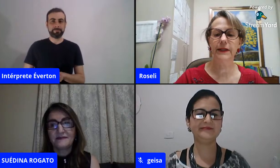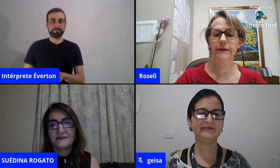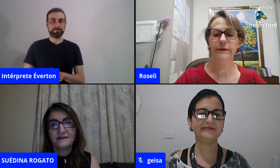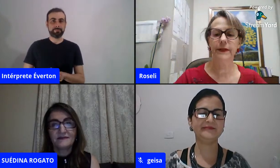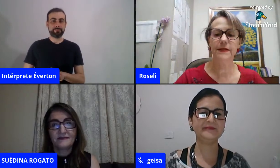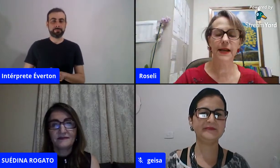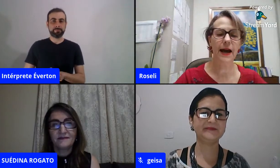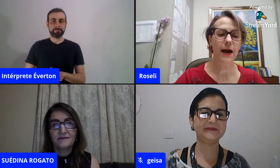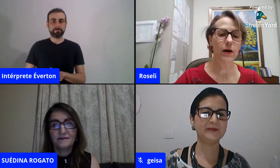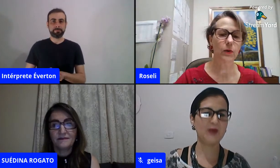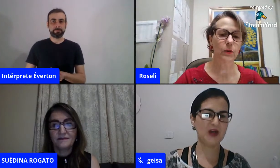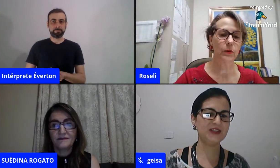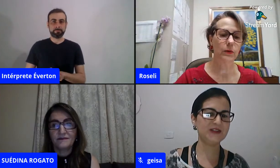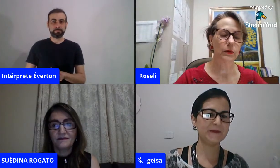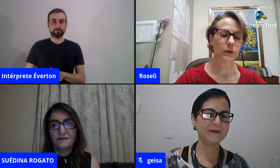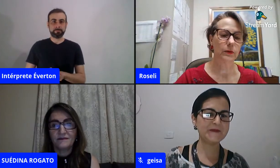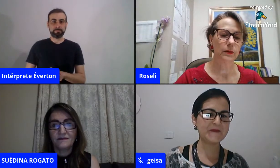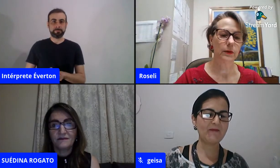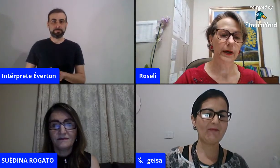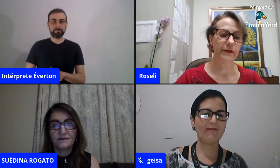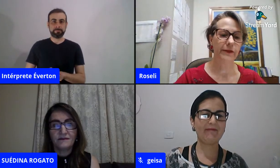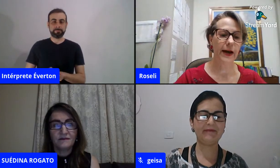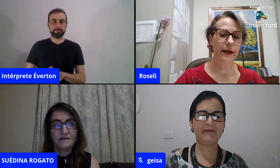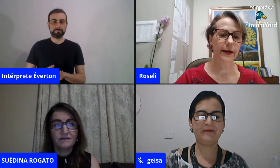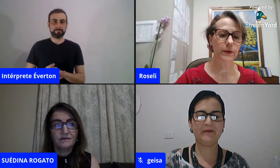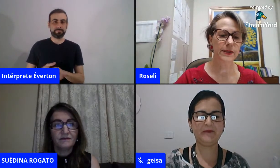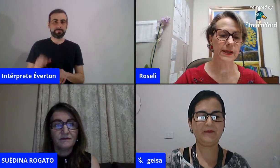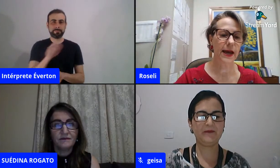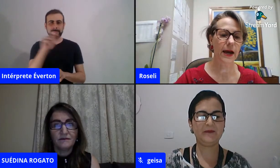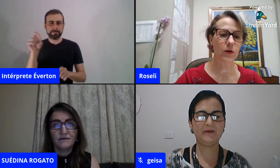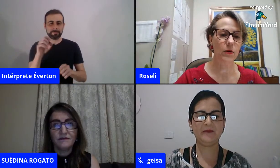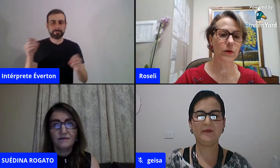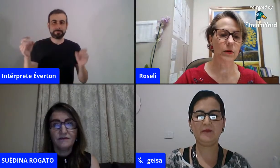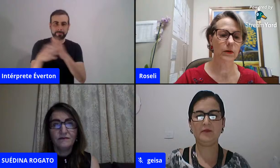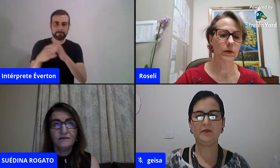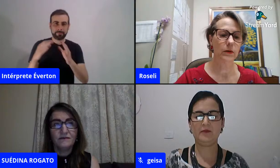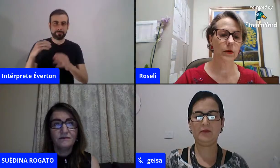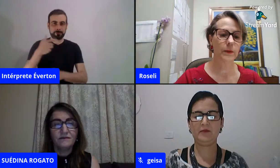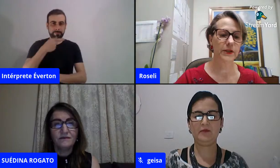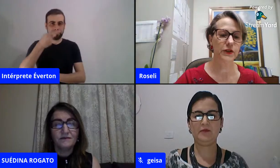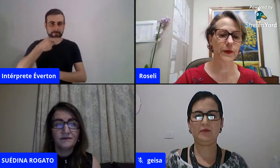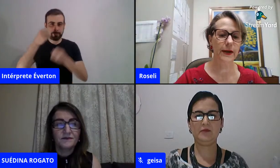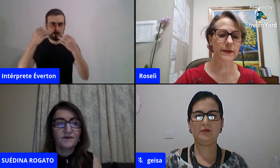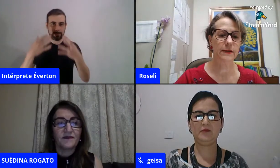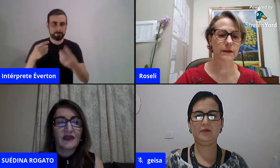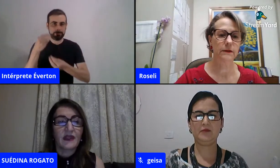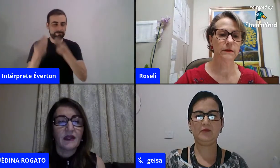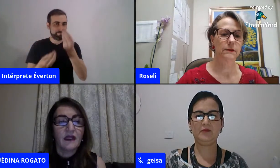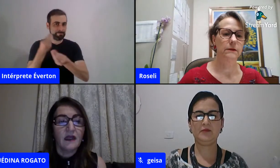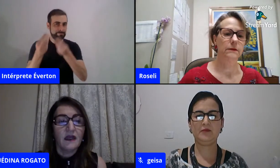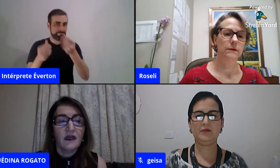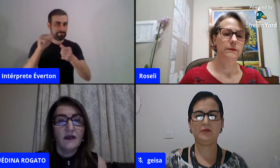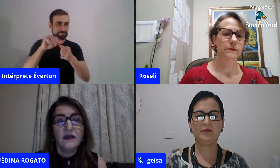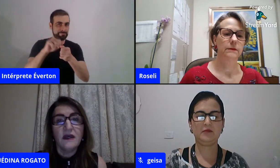Quem vai encerrar a fala? Eu encerro? Como que a gente faz?